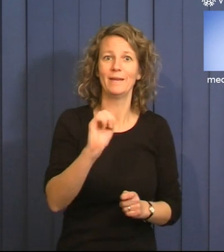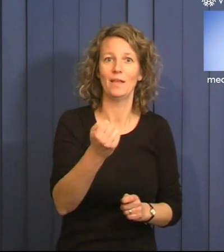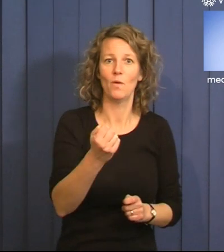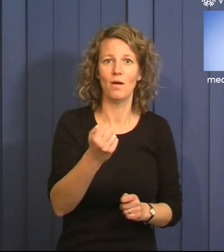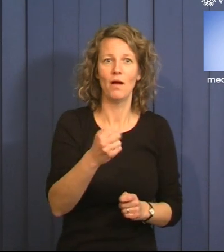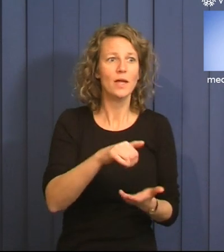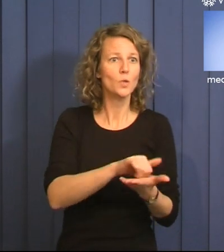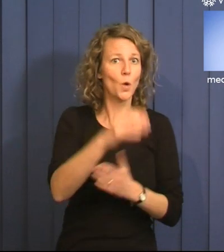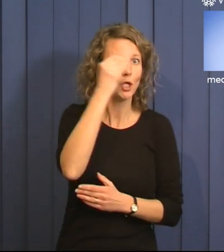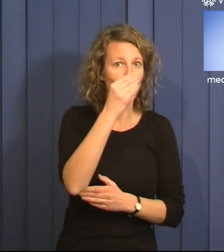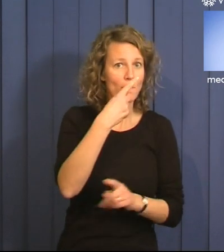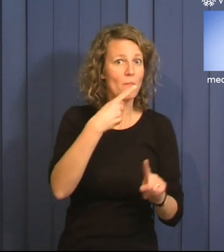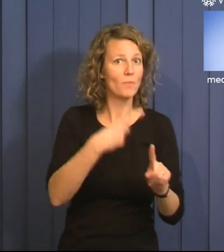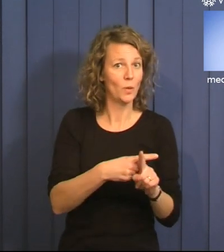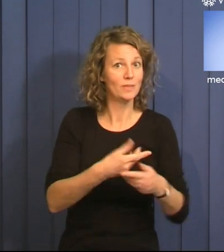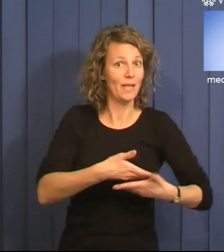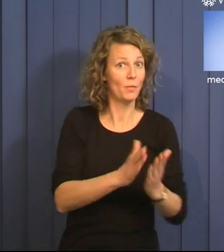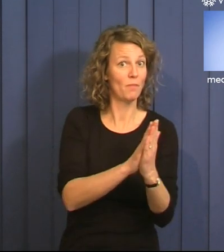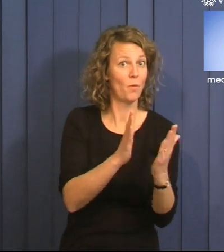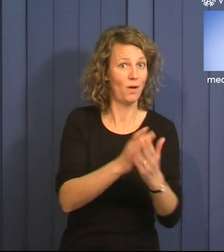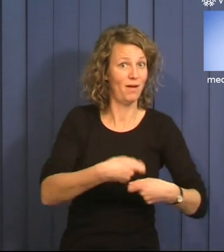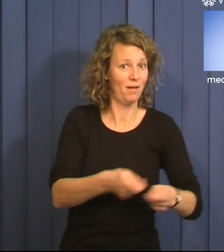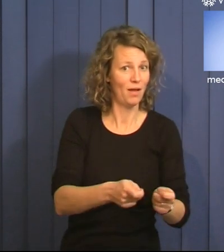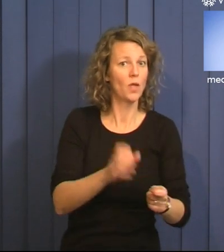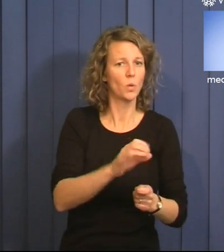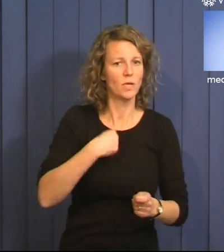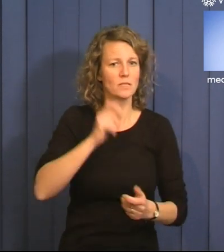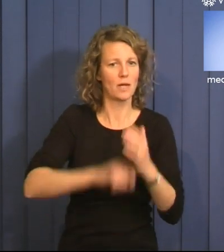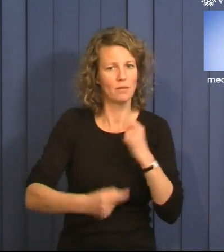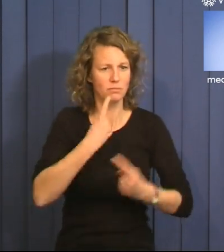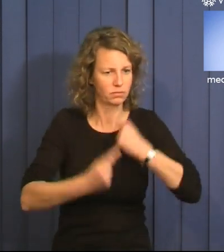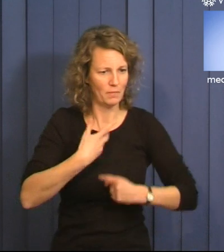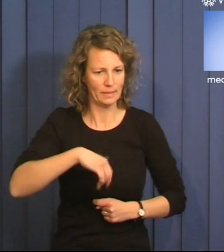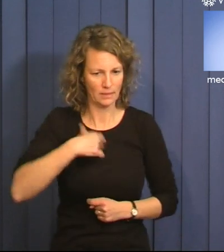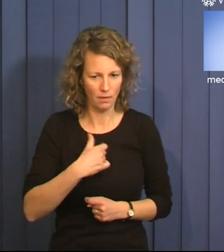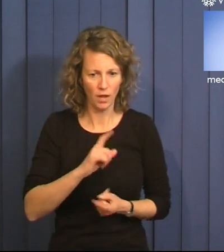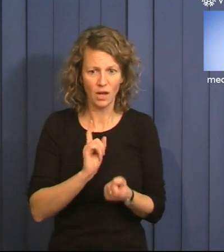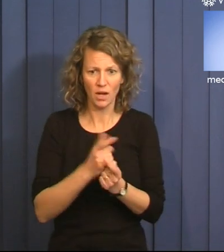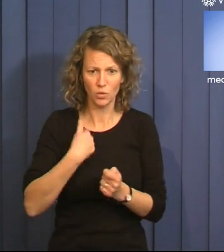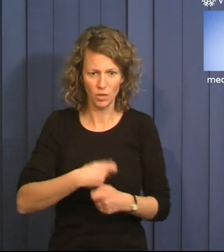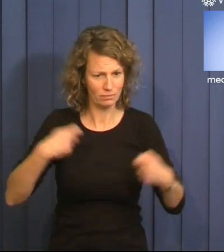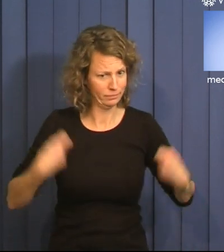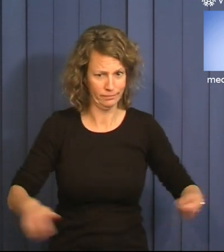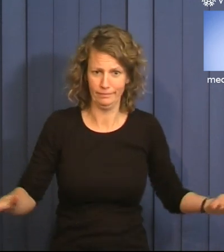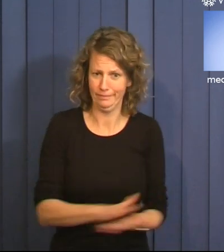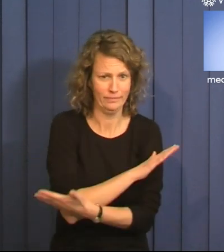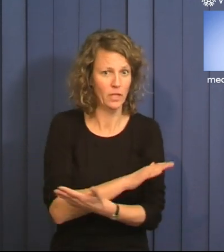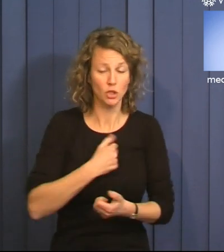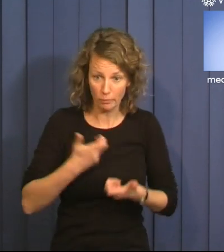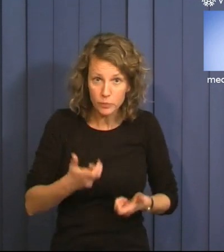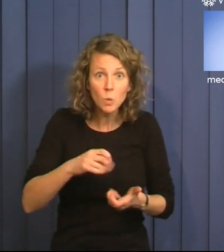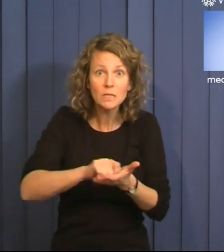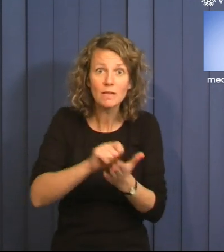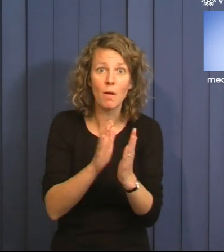New York-drömmen tillsammans med bokirbjudandet satte igång en förhandling med mig själv. Jag kanske gör bort mig helt. Jag vet inte hur man